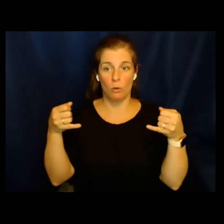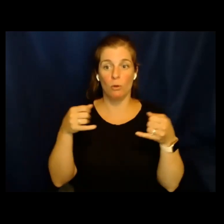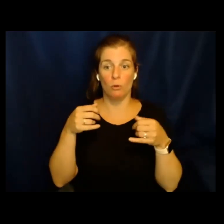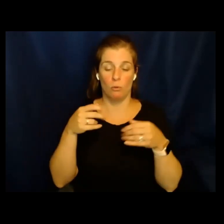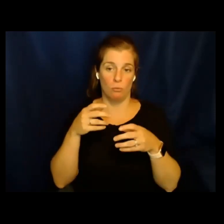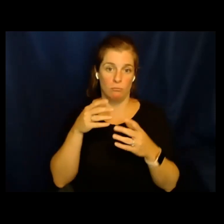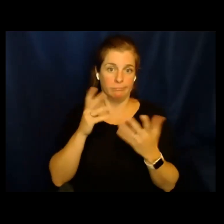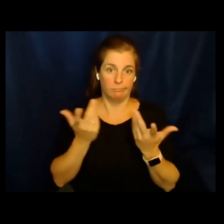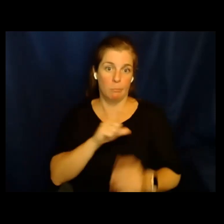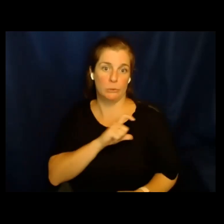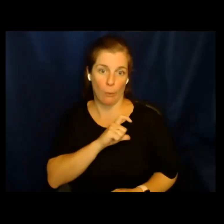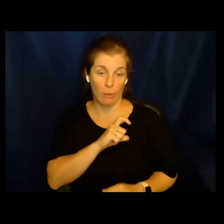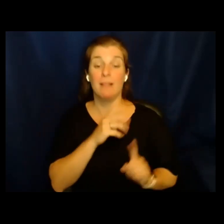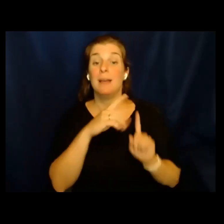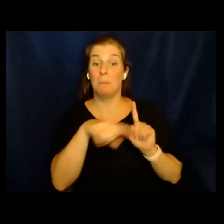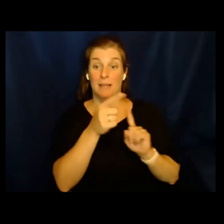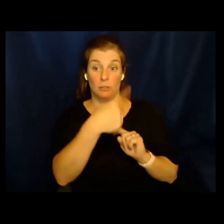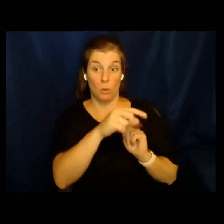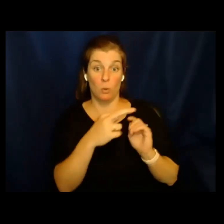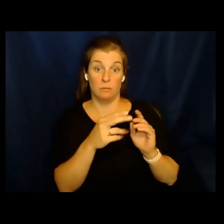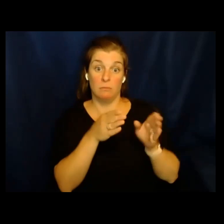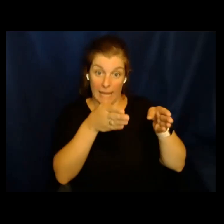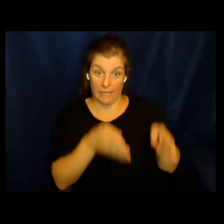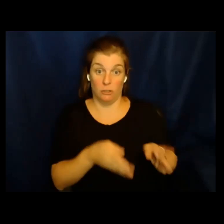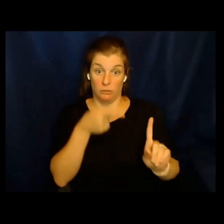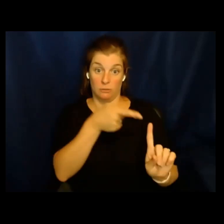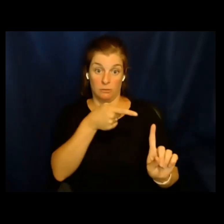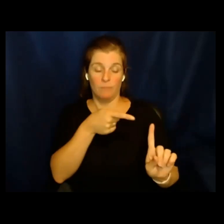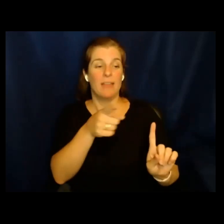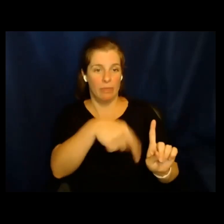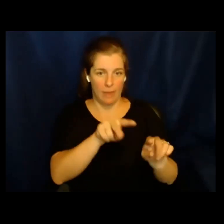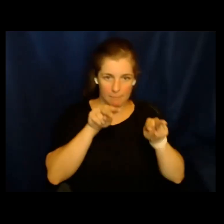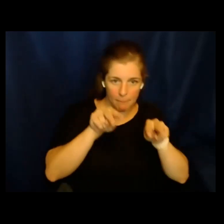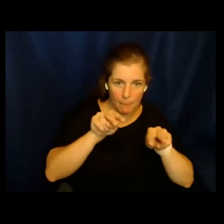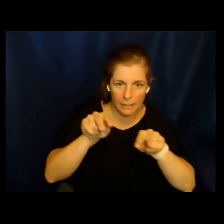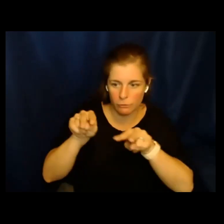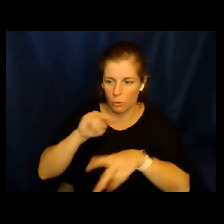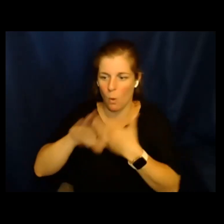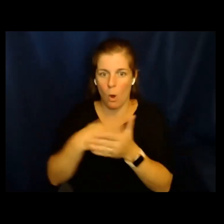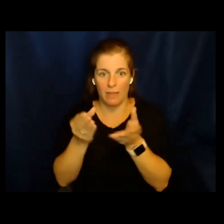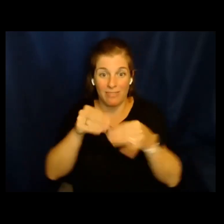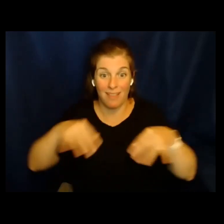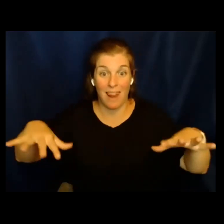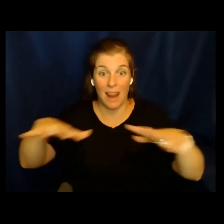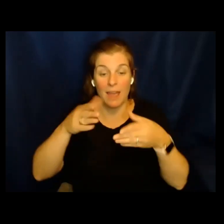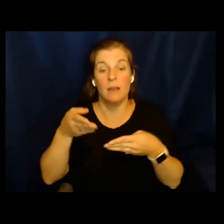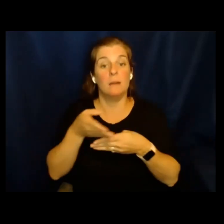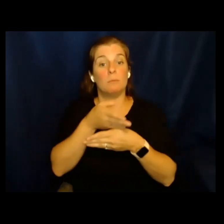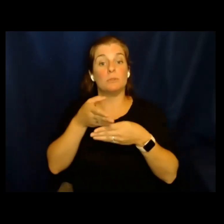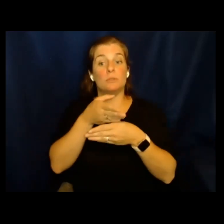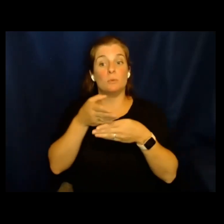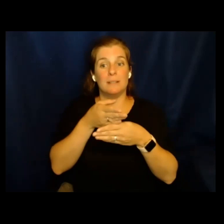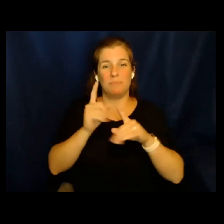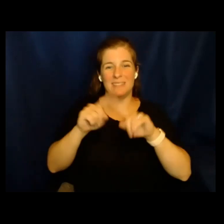y también tienen a los agentes de policía fronteriza, que son las personas que supervisan, monitorean toda esa tierra